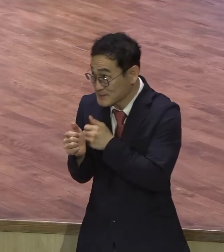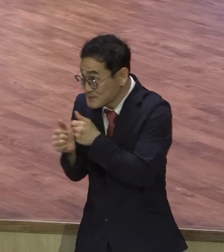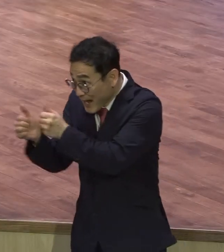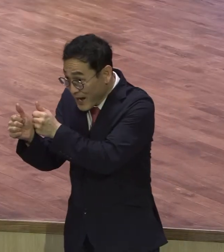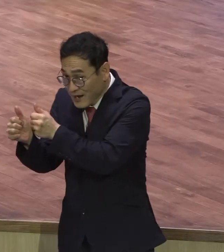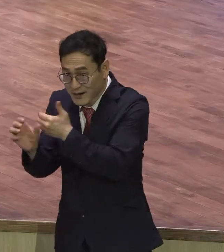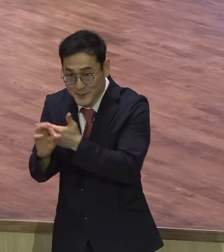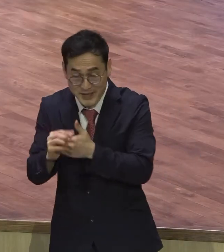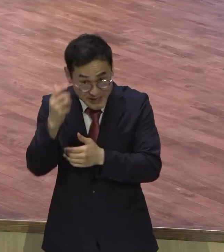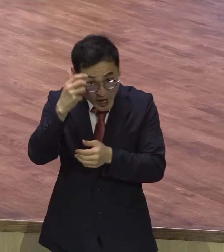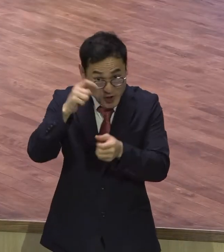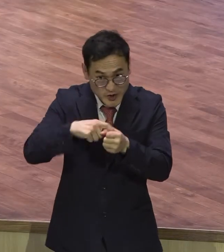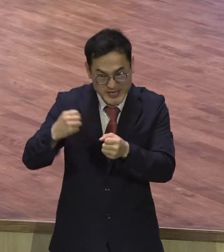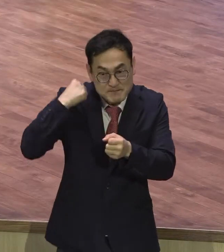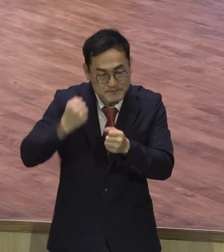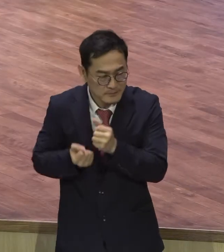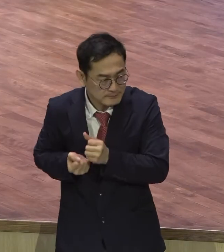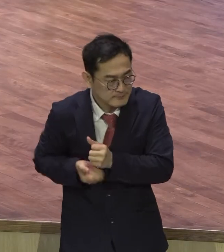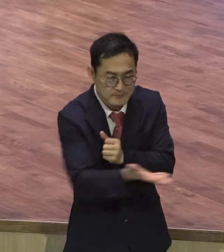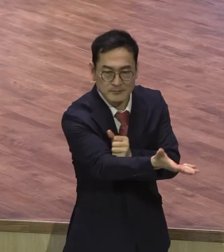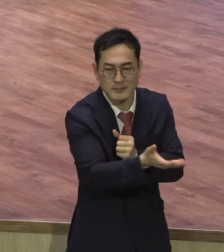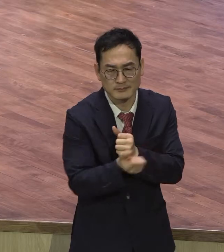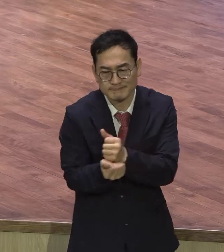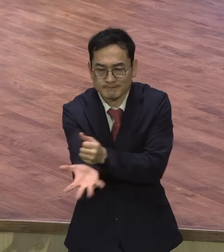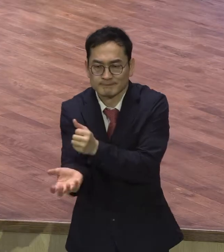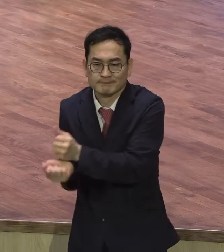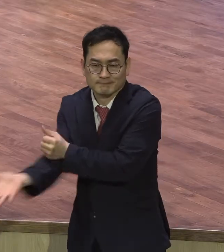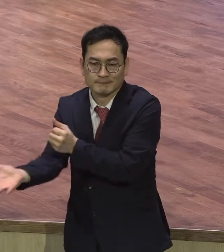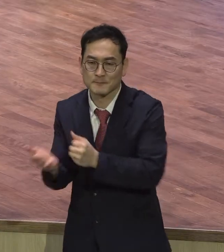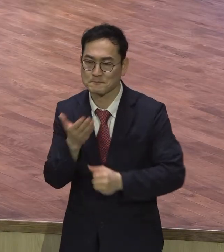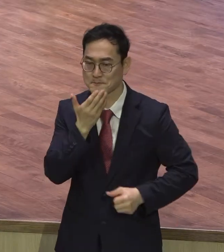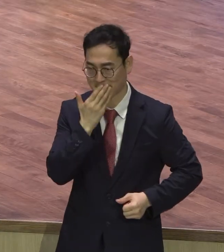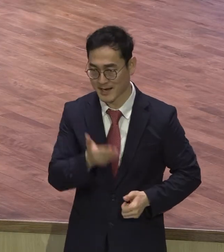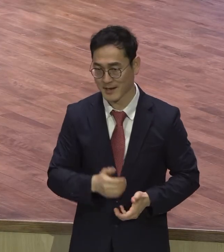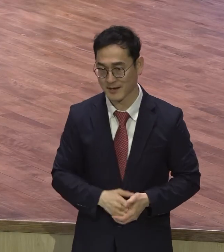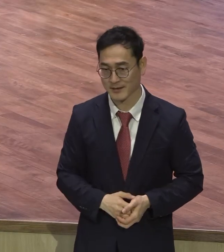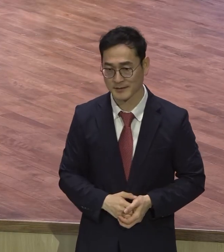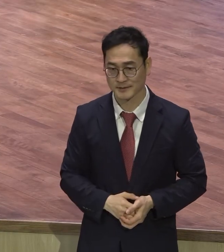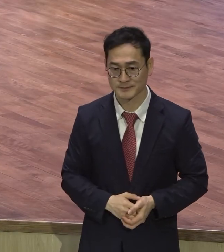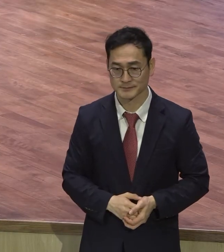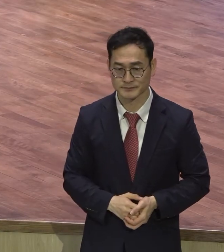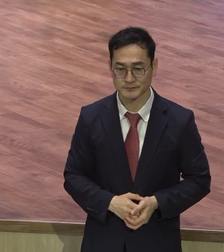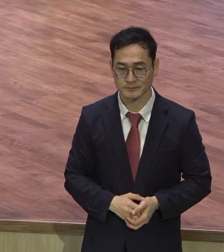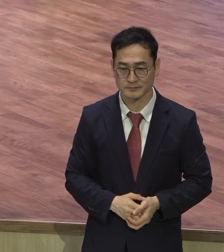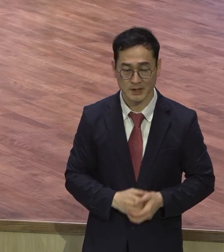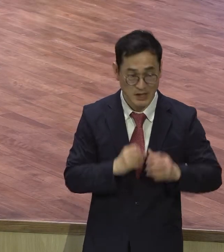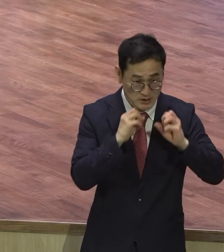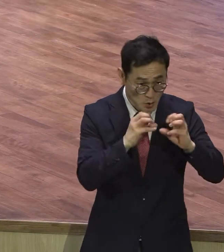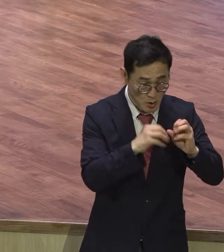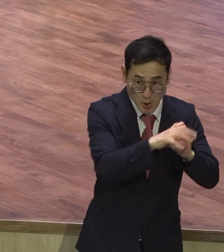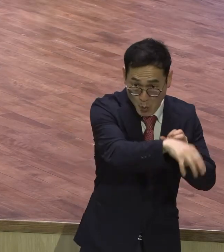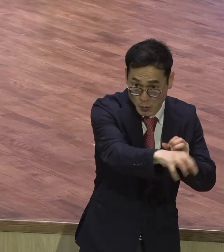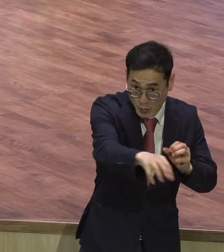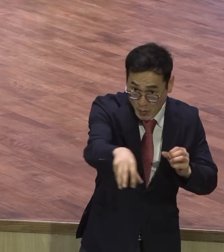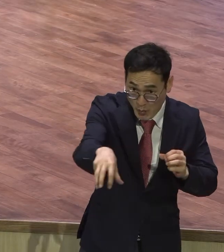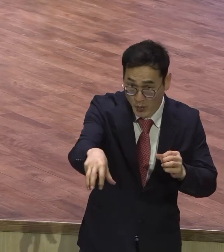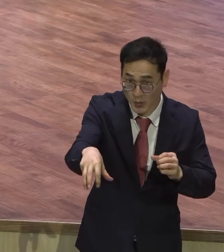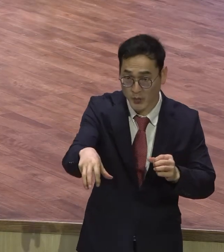말씀만 따라가면 저래야 되구나 특별히 전도 현장에 나가보면 여러분들이 이 부분을